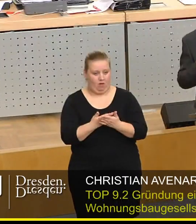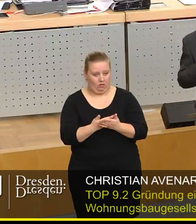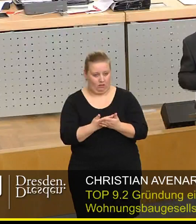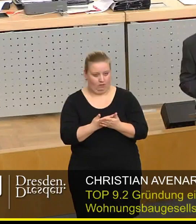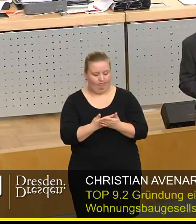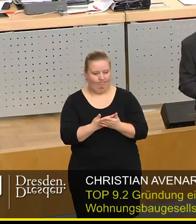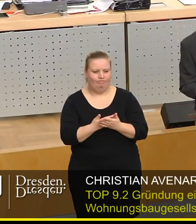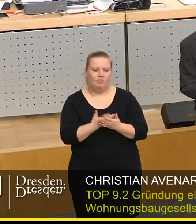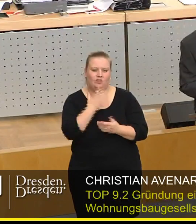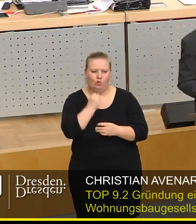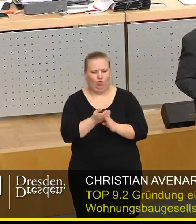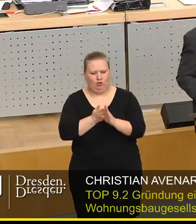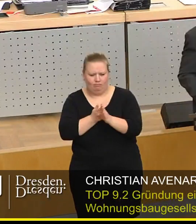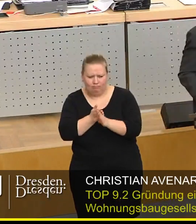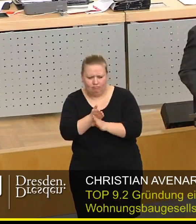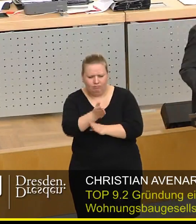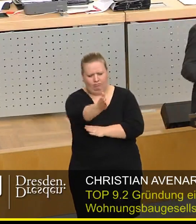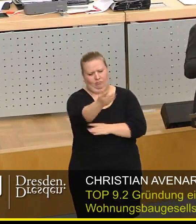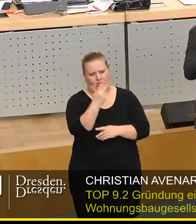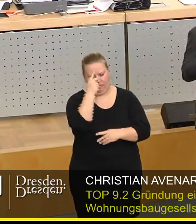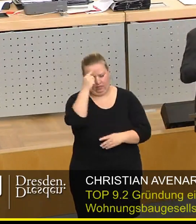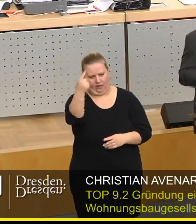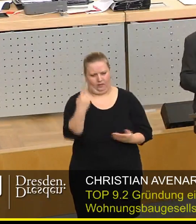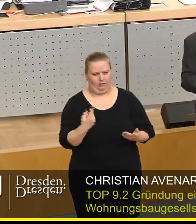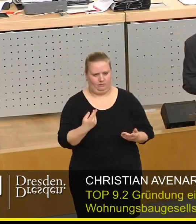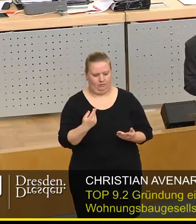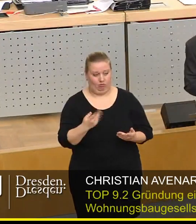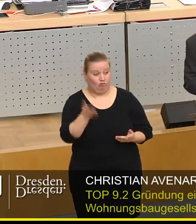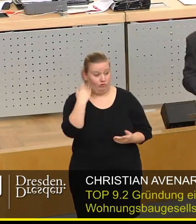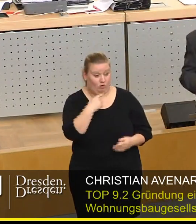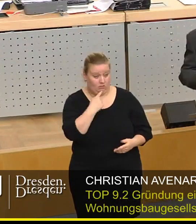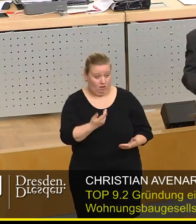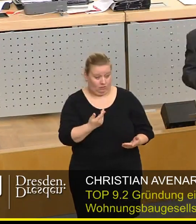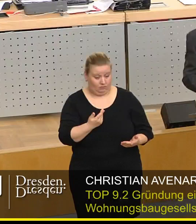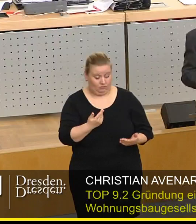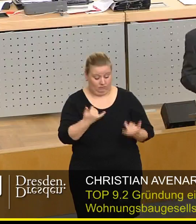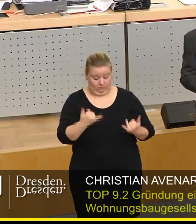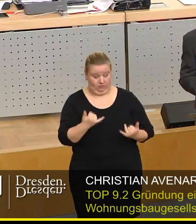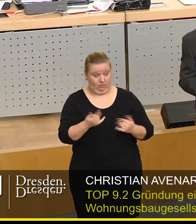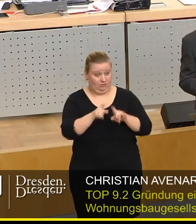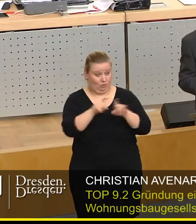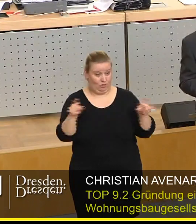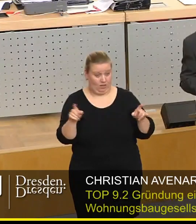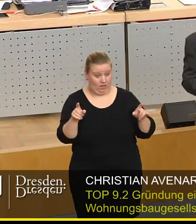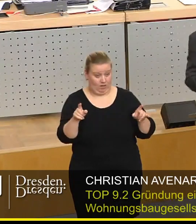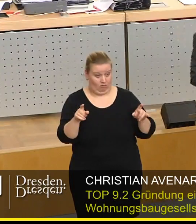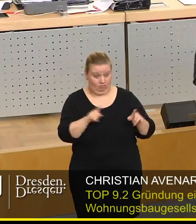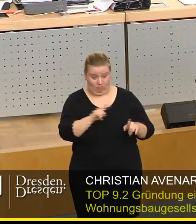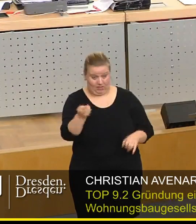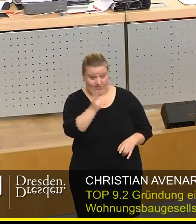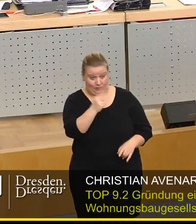haben, möglichst langfristig zu denken. Ich sage es nochmal an dieser Stelle, wir gründen kein Unternehmen bis